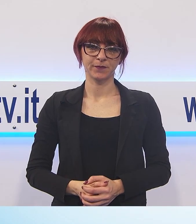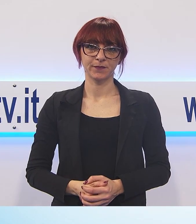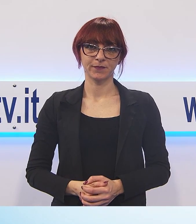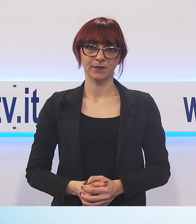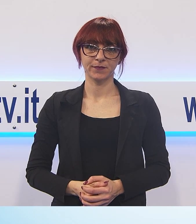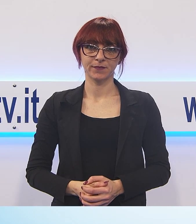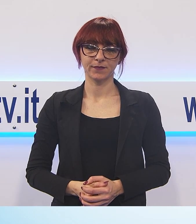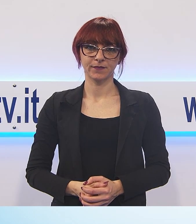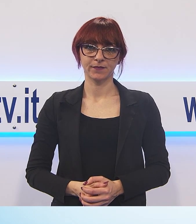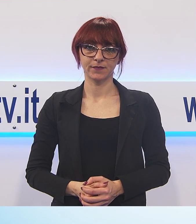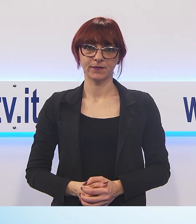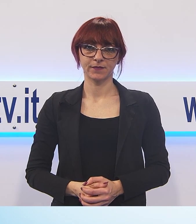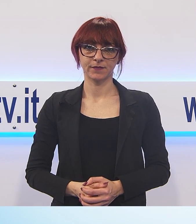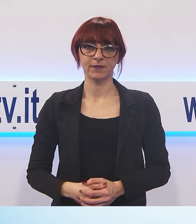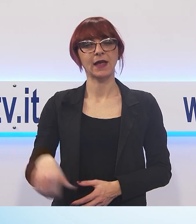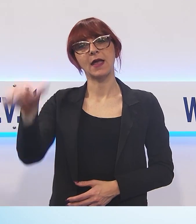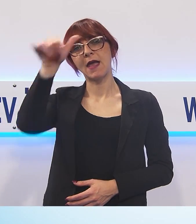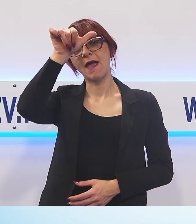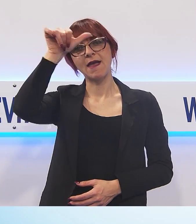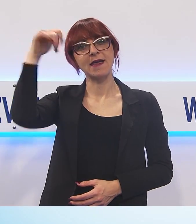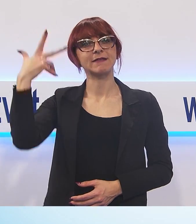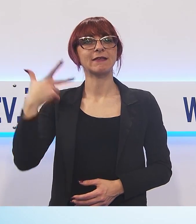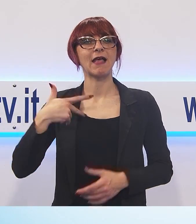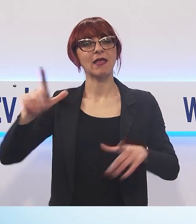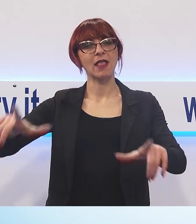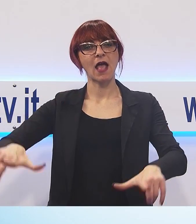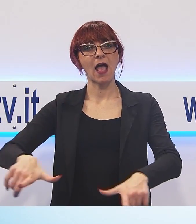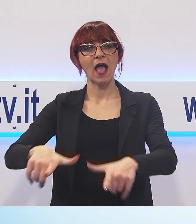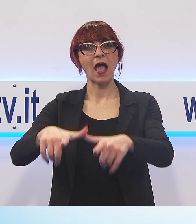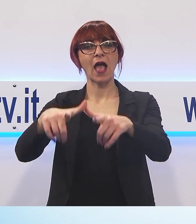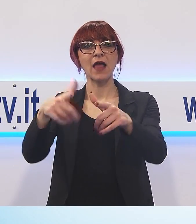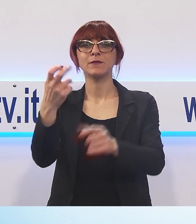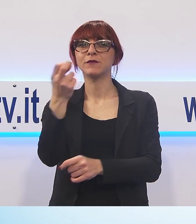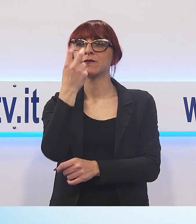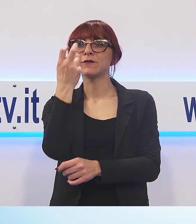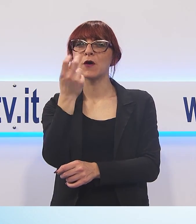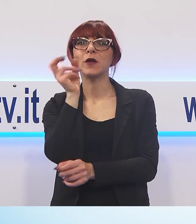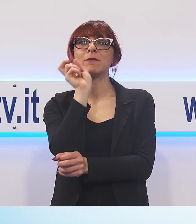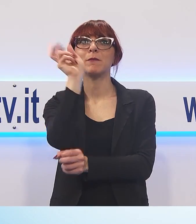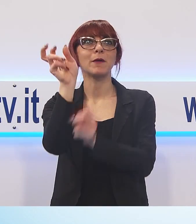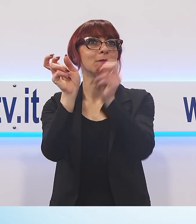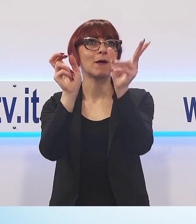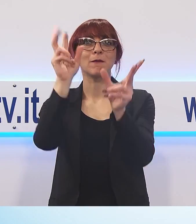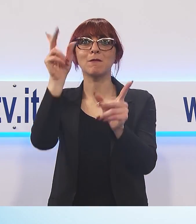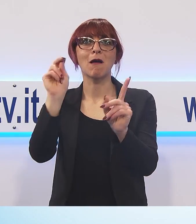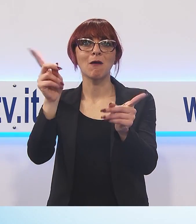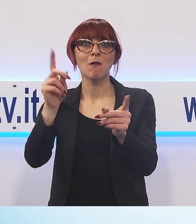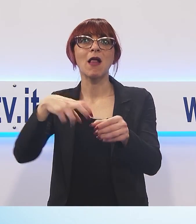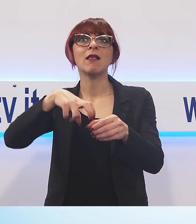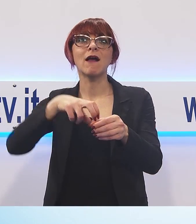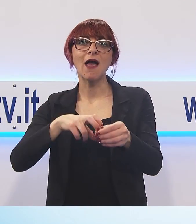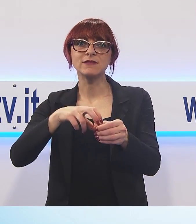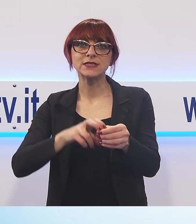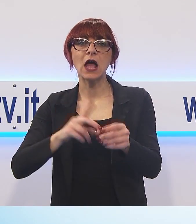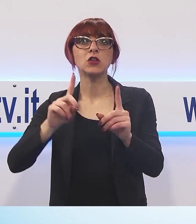L'estate e la splendida fioritura avranno fatto sperare in una grandissima annata, poi il prolungarsi della siccità ha messo